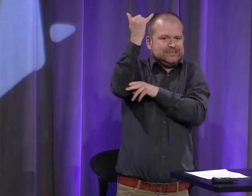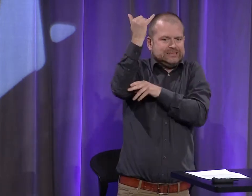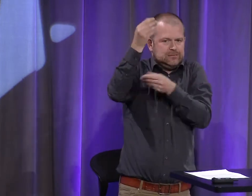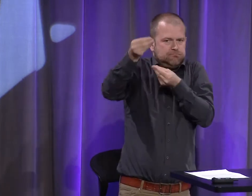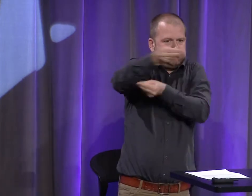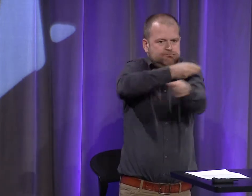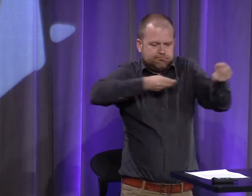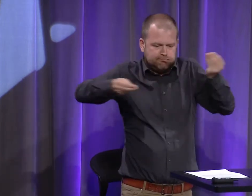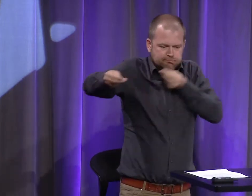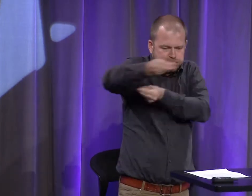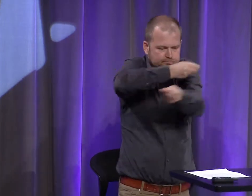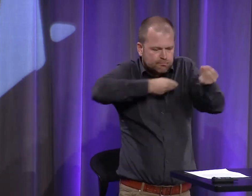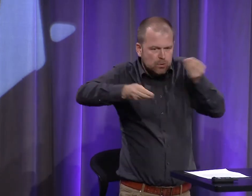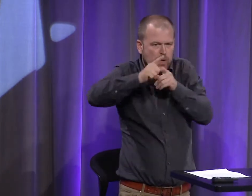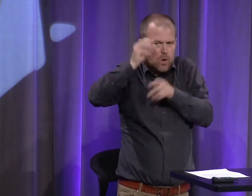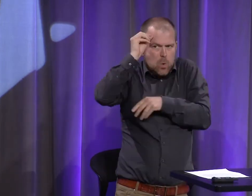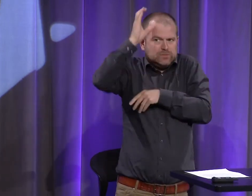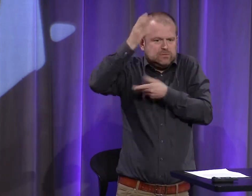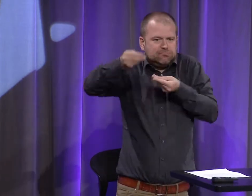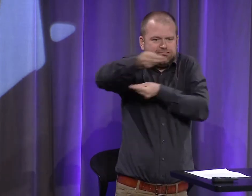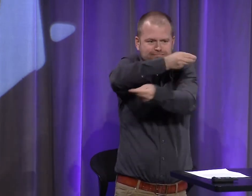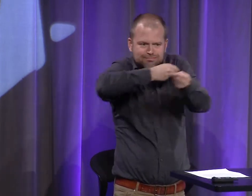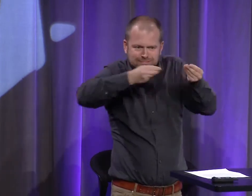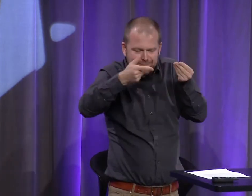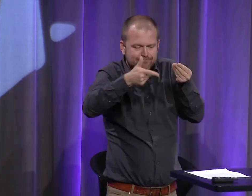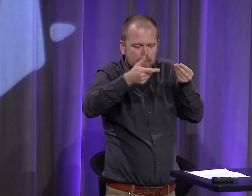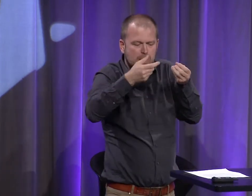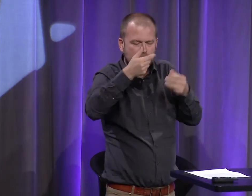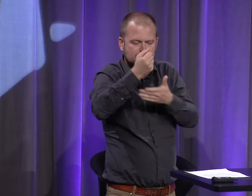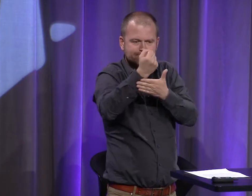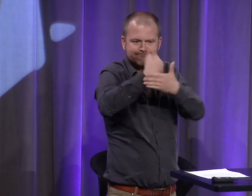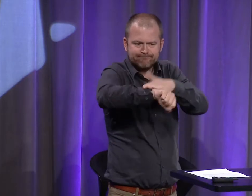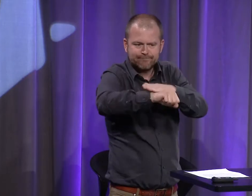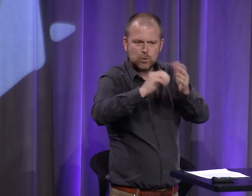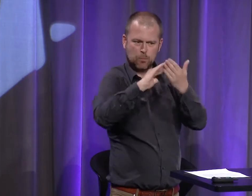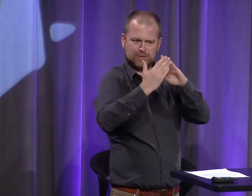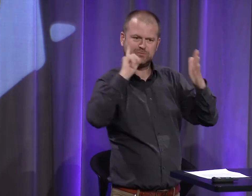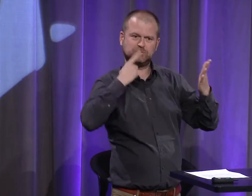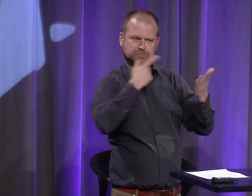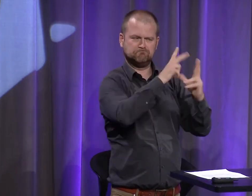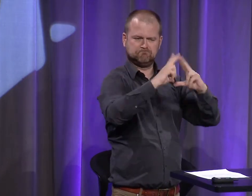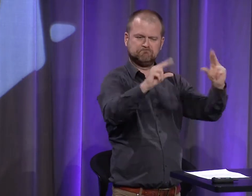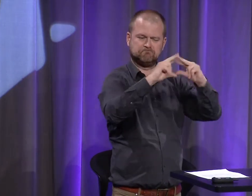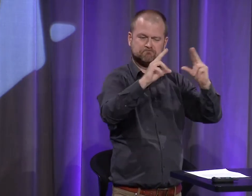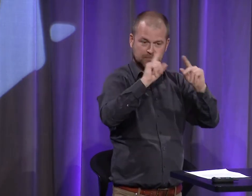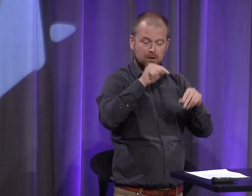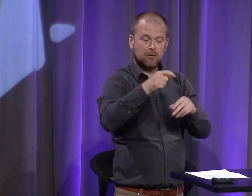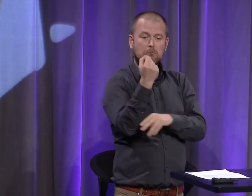C'est aussi l'émergence des idées avec ces grandes villes, c'est les échanges des idées. Et c'est là que